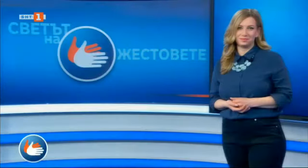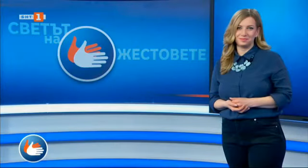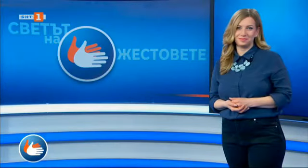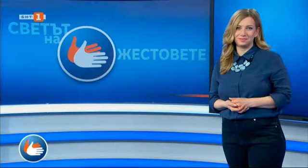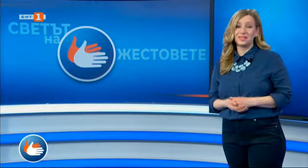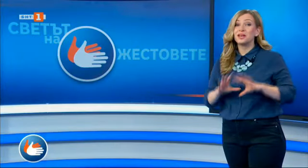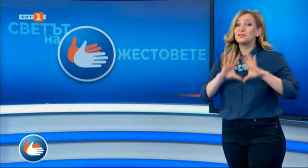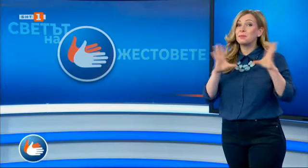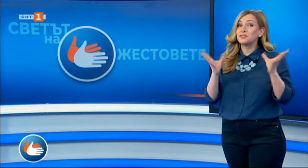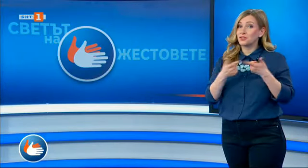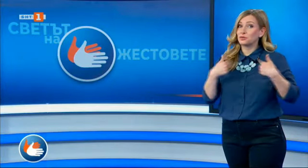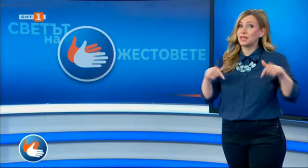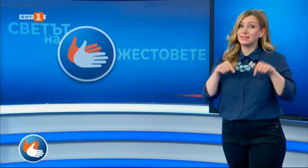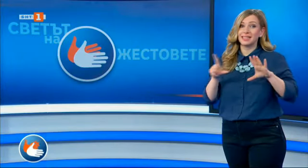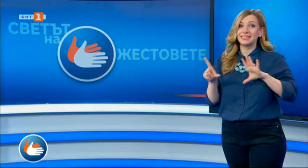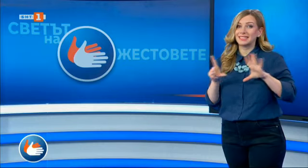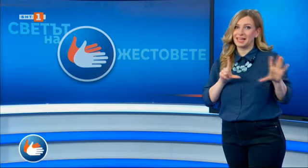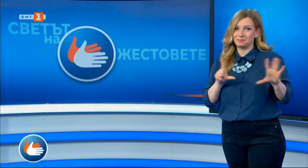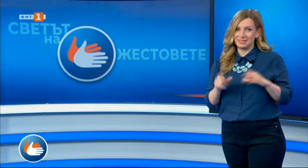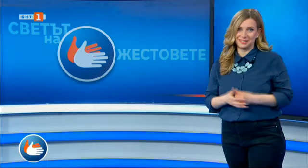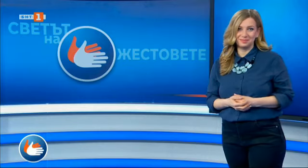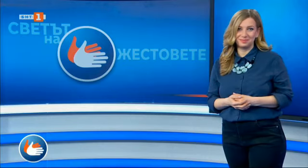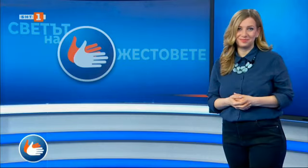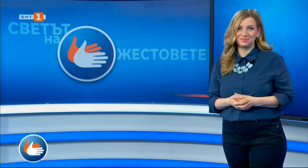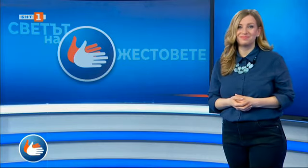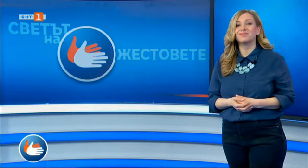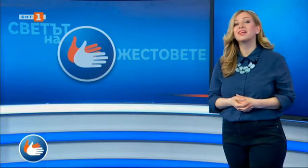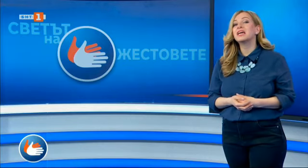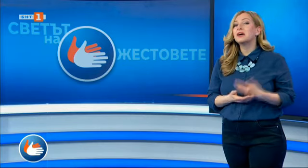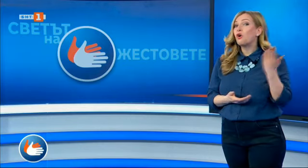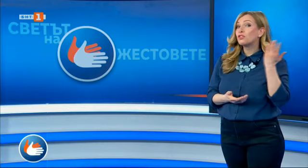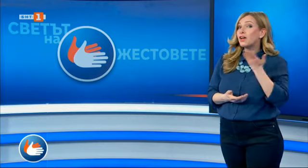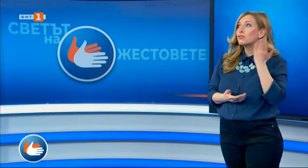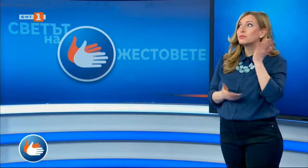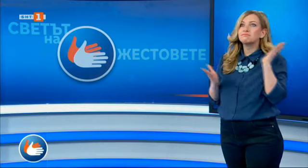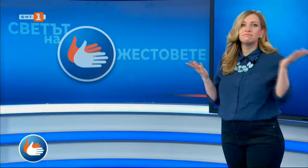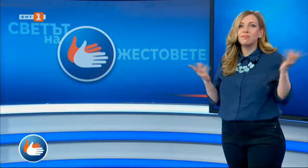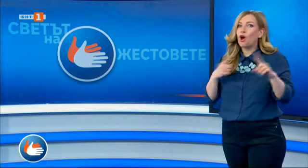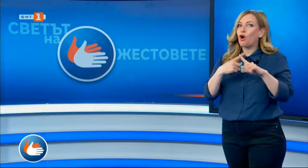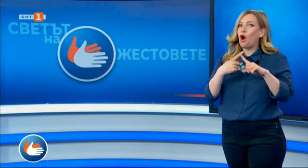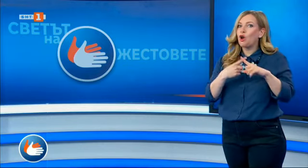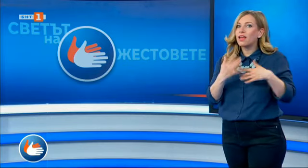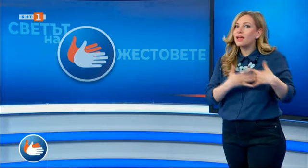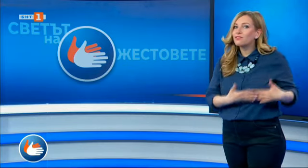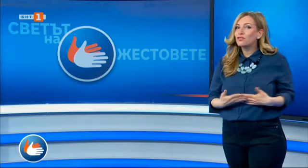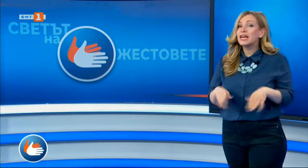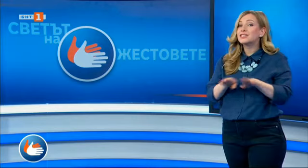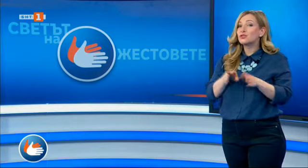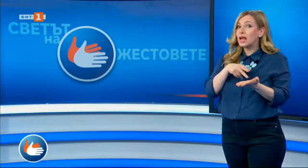Това беше всичко от нас за тази седмица. Отведохме ви в Холивуд и се разходихме по червения килим,